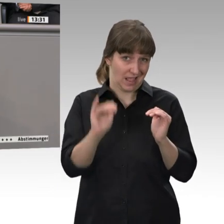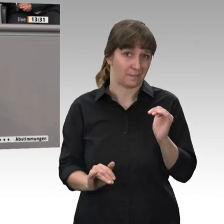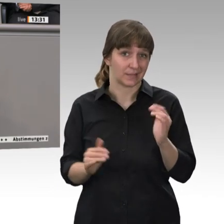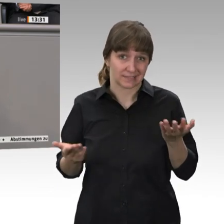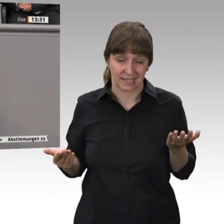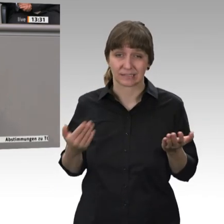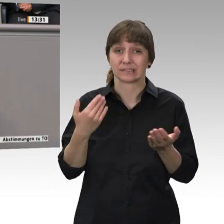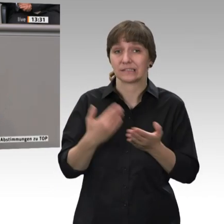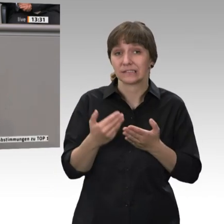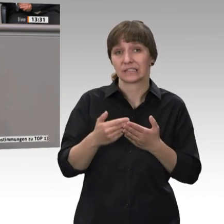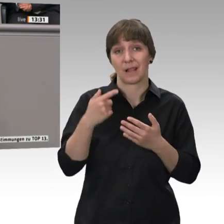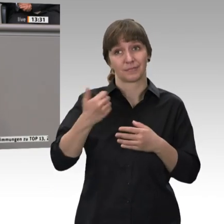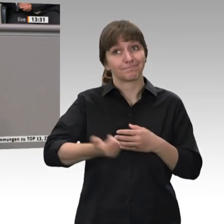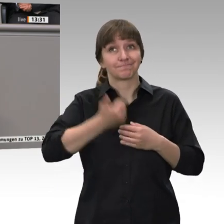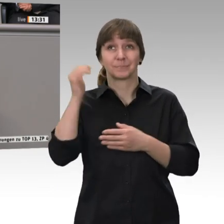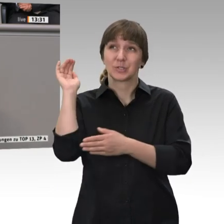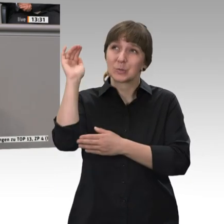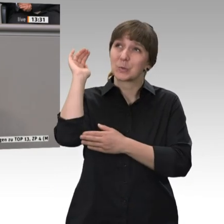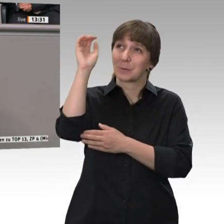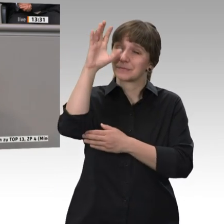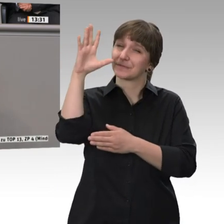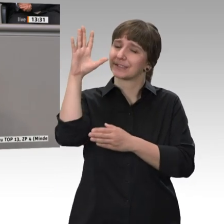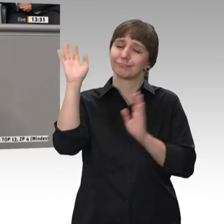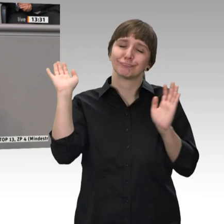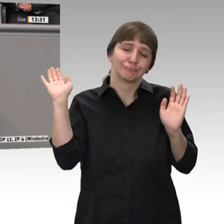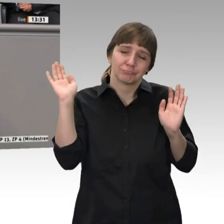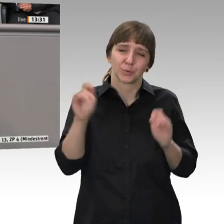Zukunftsversion ist, das müssen die Bürgerinnen und Bürger entscheiden.